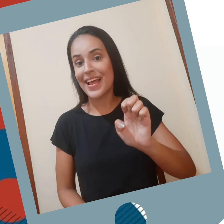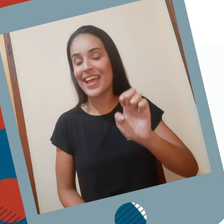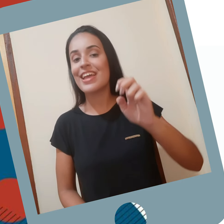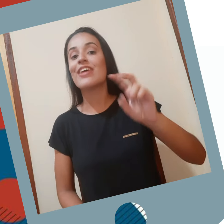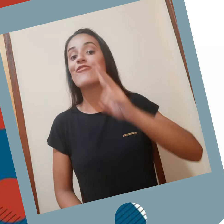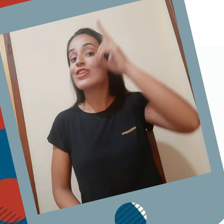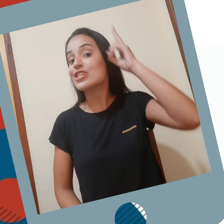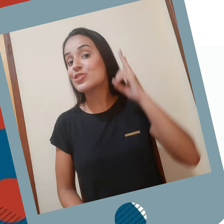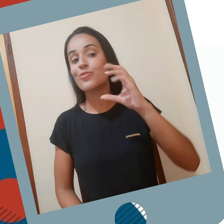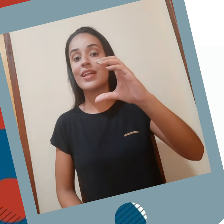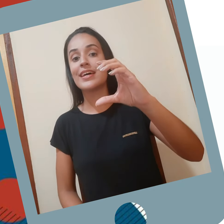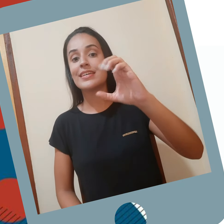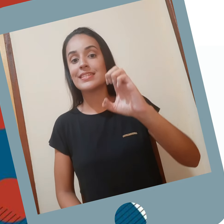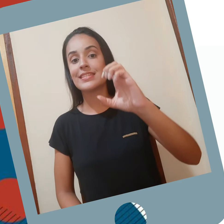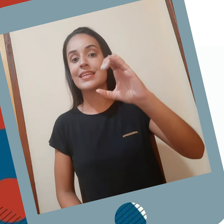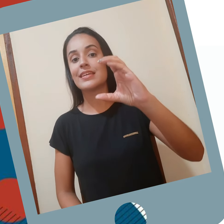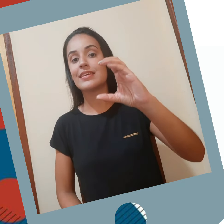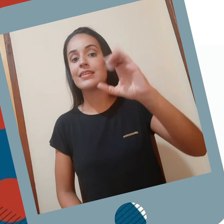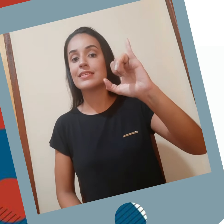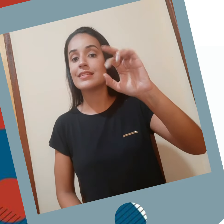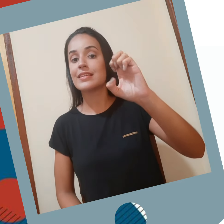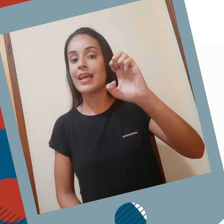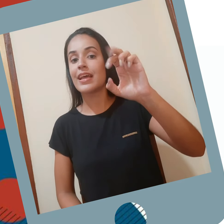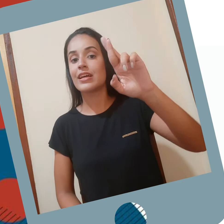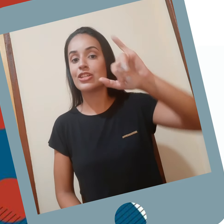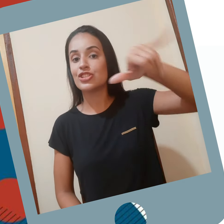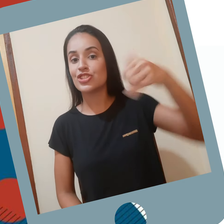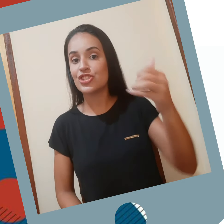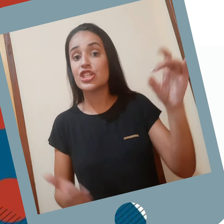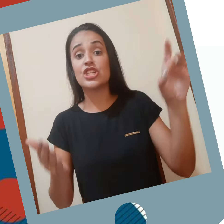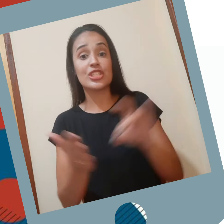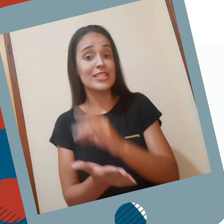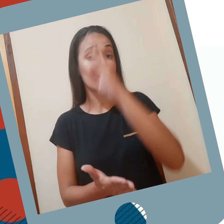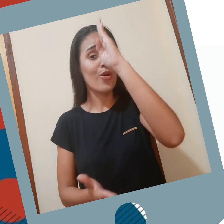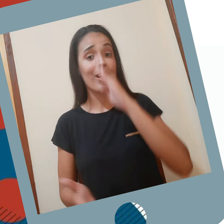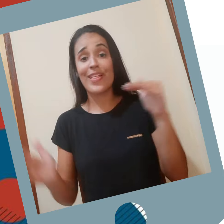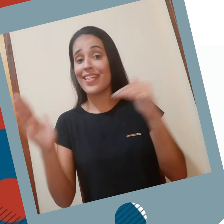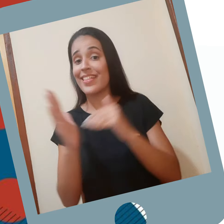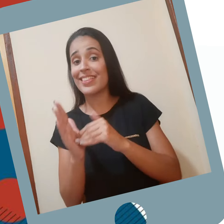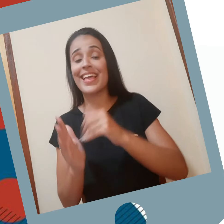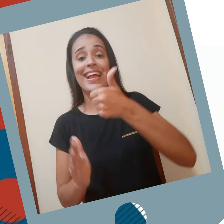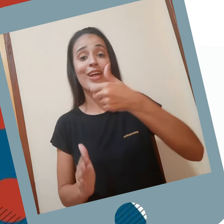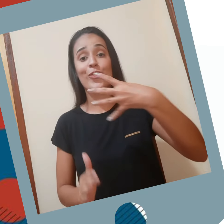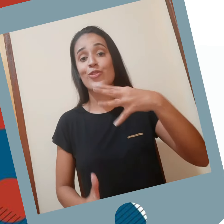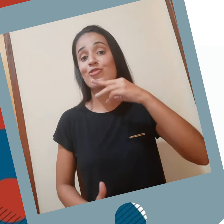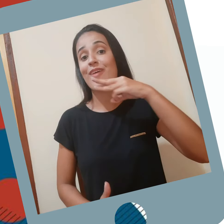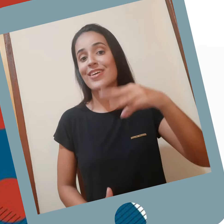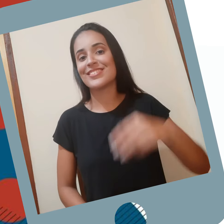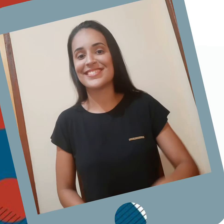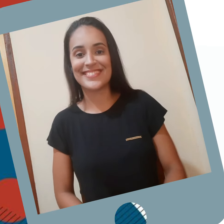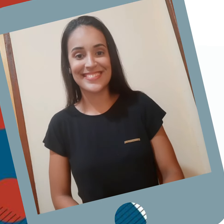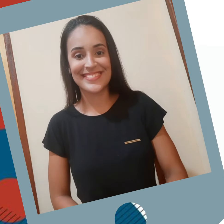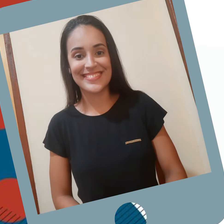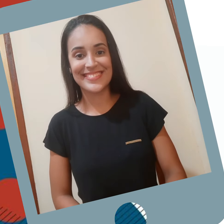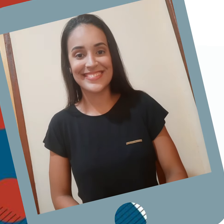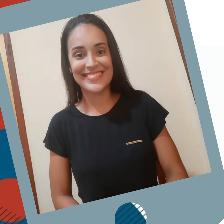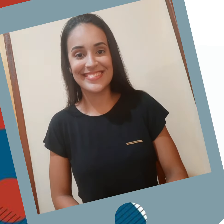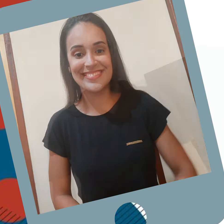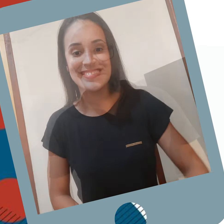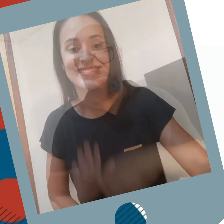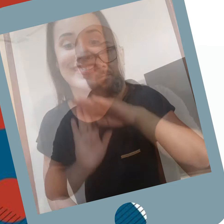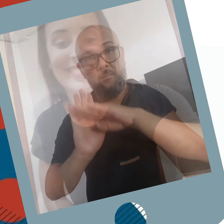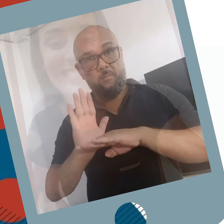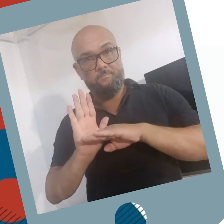e inscreva-se no pré-vestibular da Fundação CECIERJ. A inscrição é gratuita e vai até o dia 14 de março.